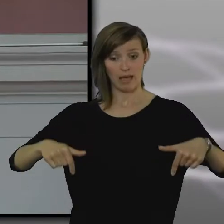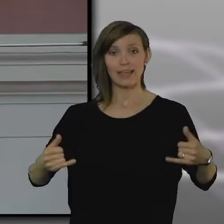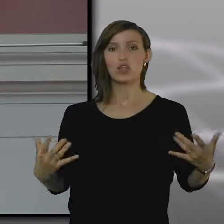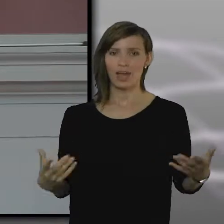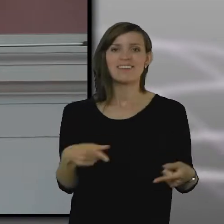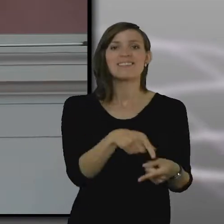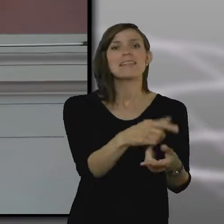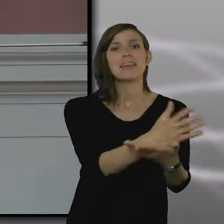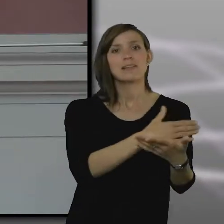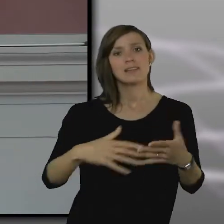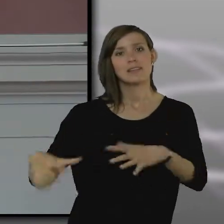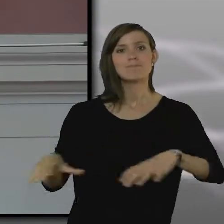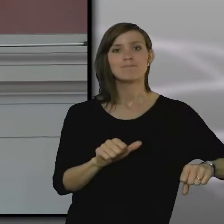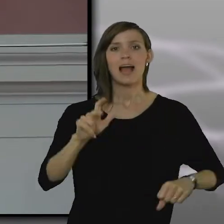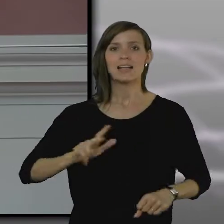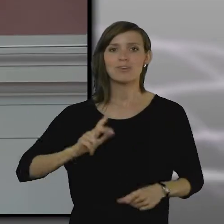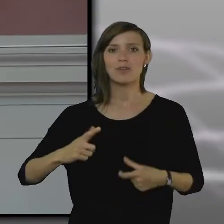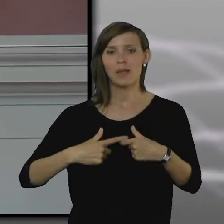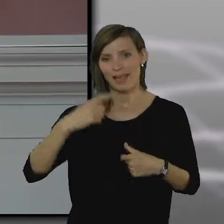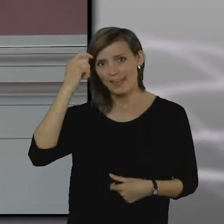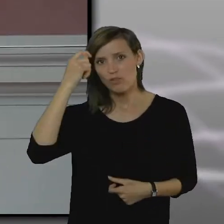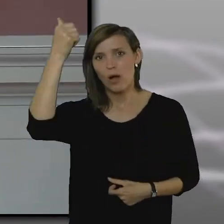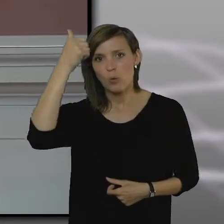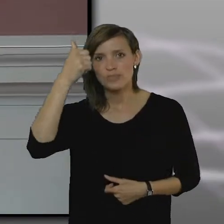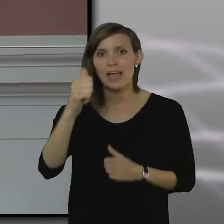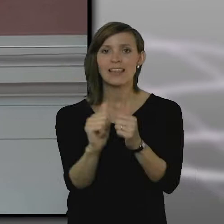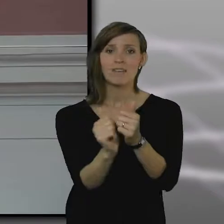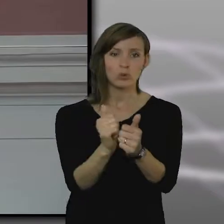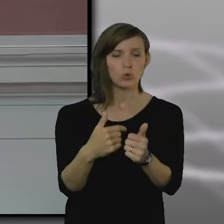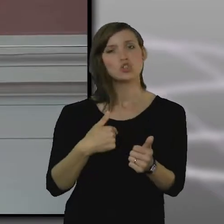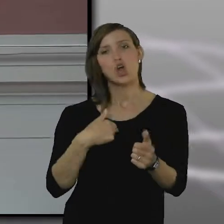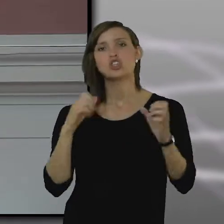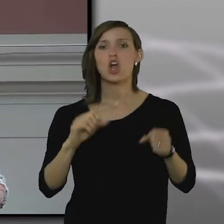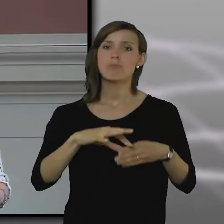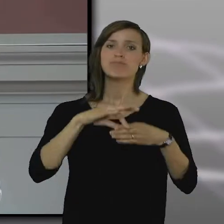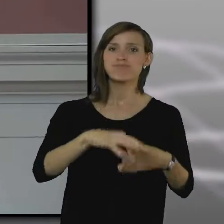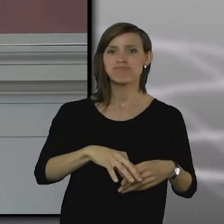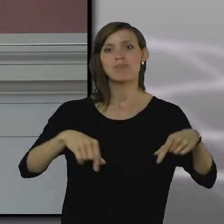innovationstävlingen. Det är jag som ska vara moderater och ta i mer presentaturer.